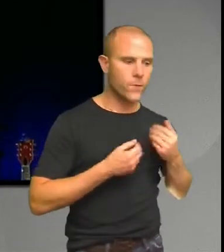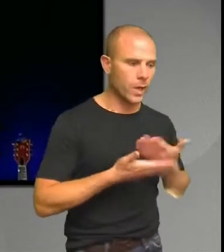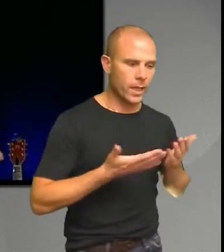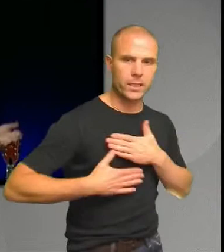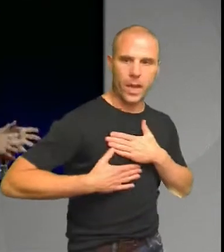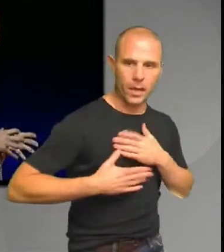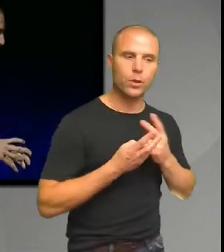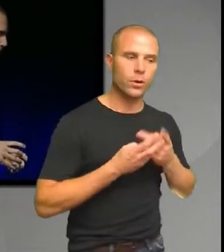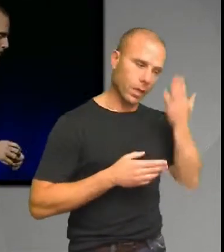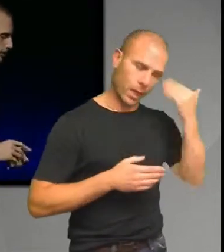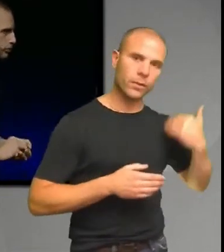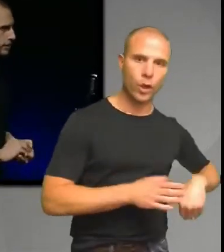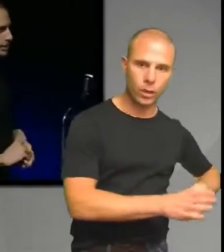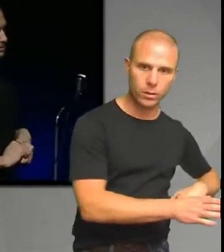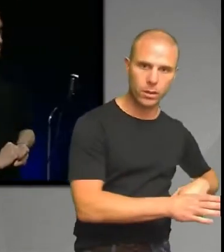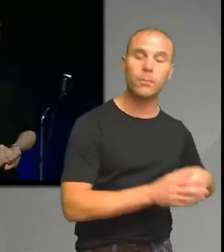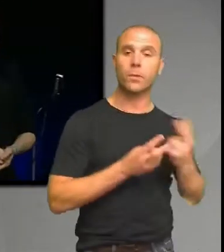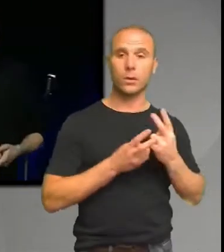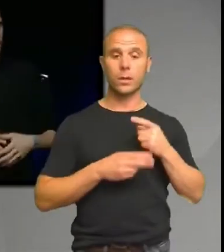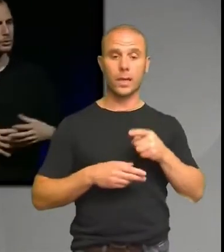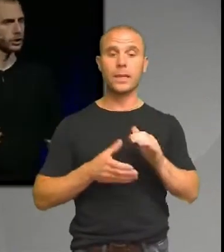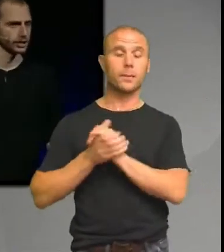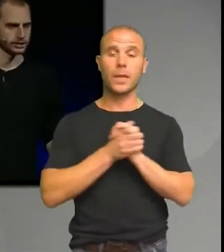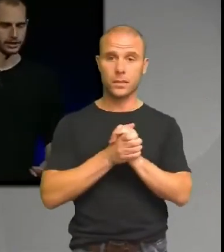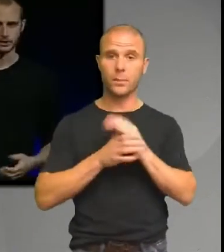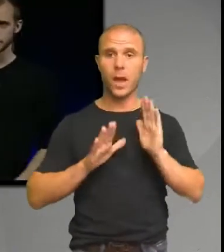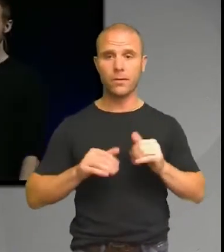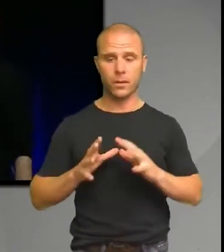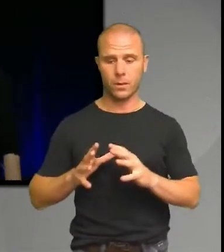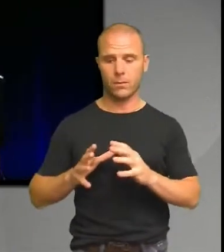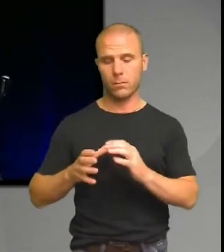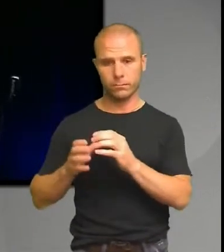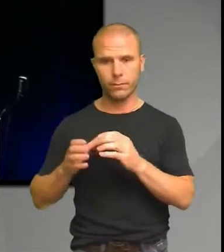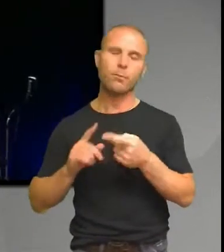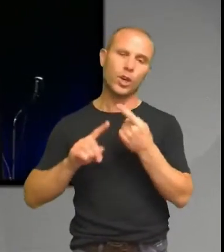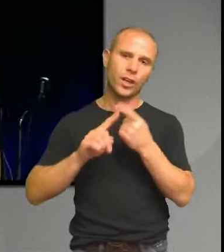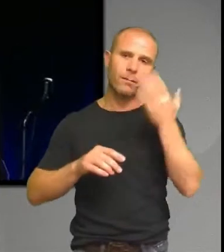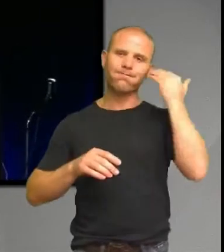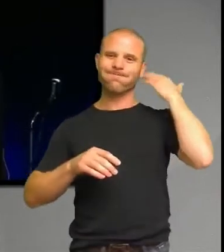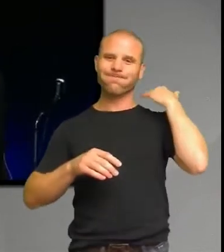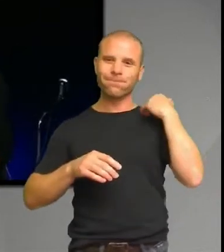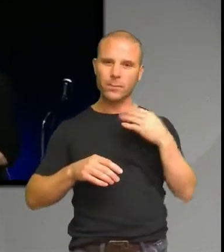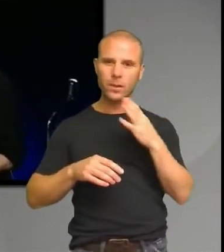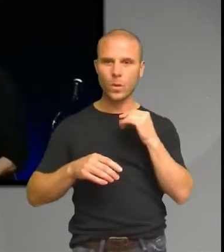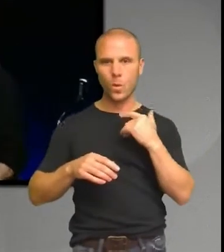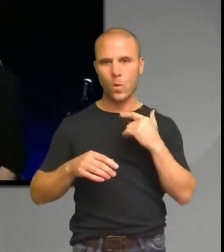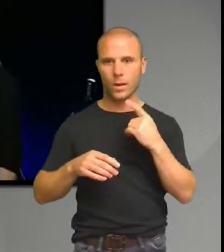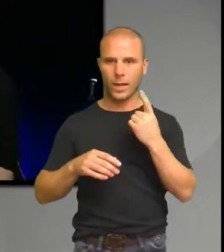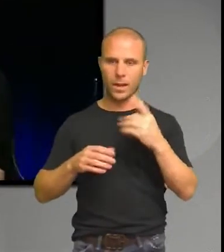Den här gemenskapen då, den har utvecklats. Den har utökats sen dess. Det började med kanske blodsbanden då, familjen när vi klättrade ner i träden.